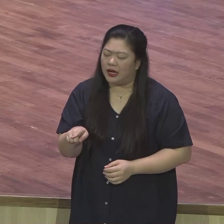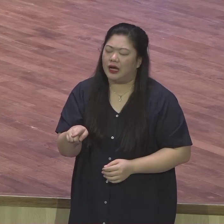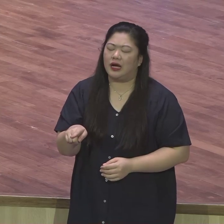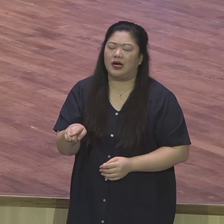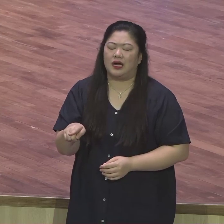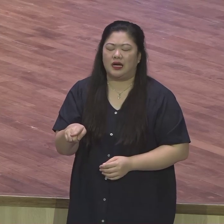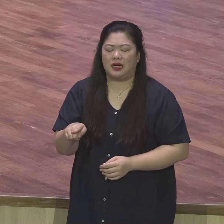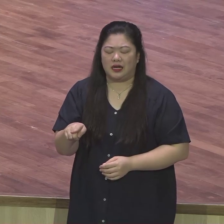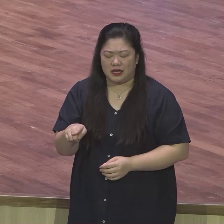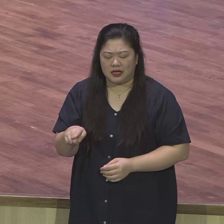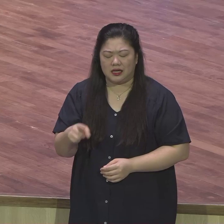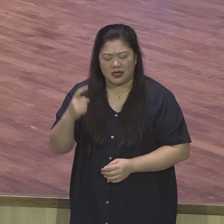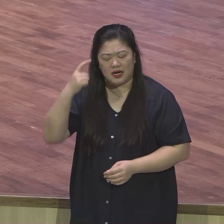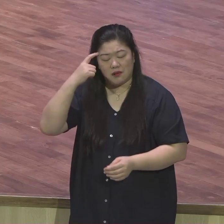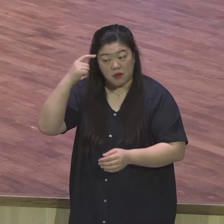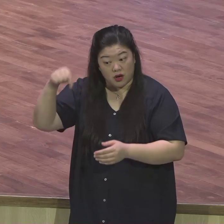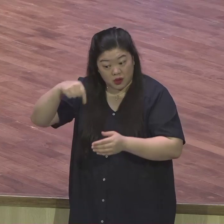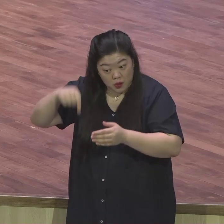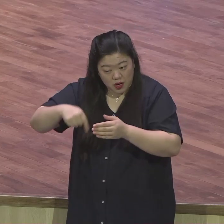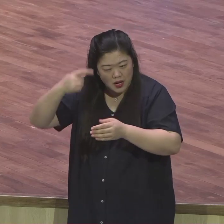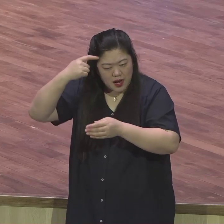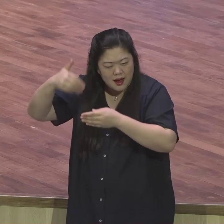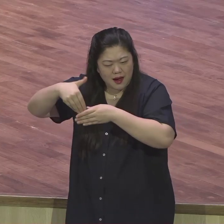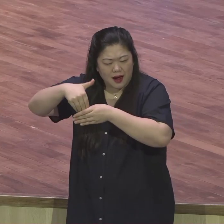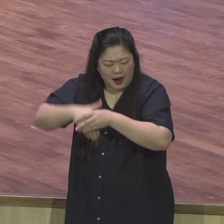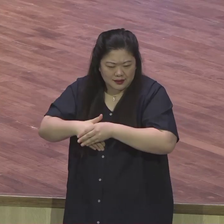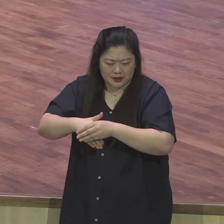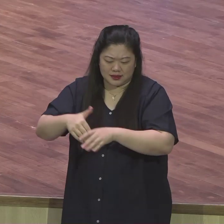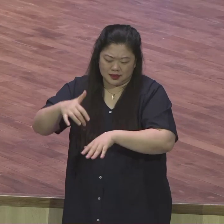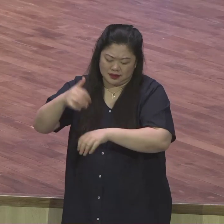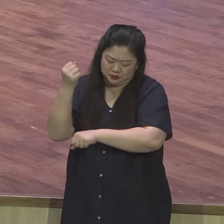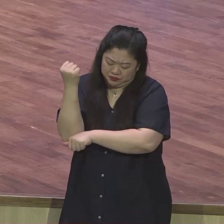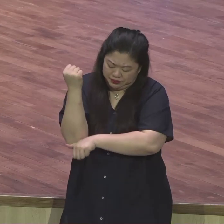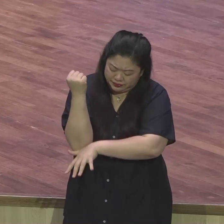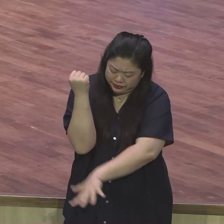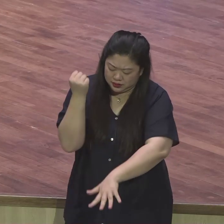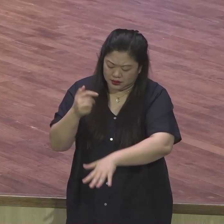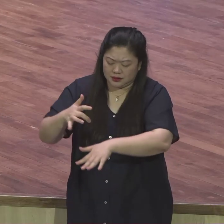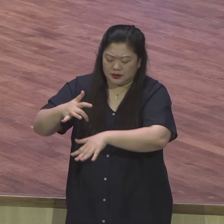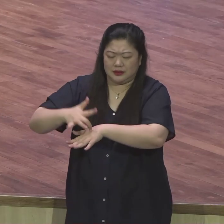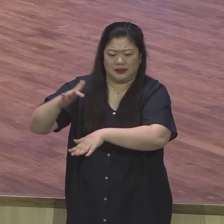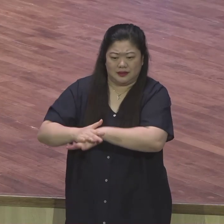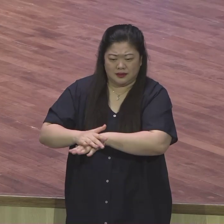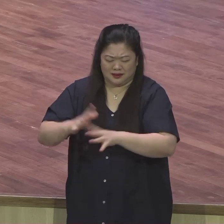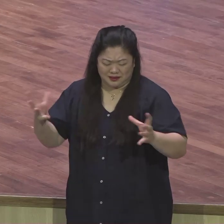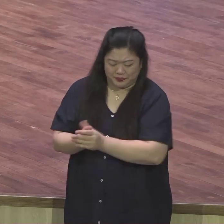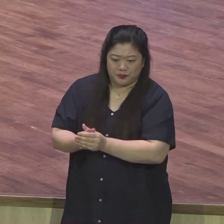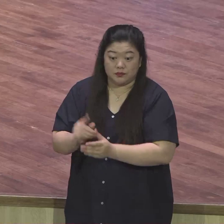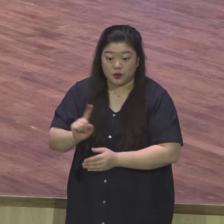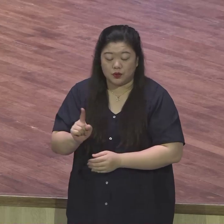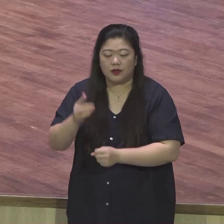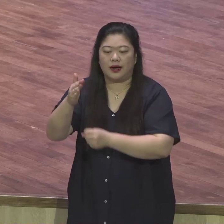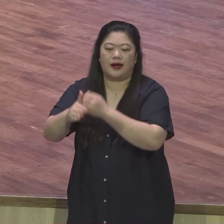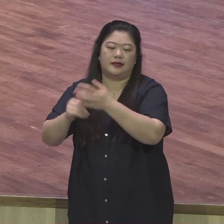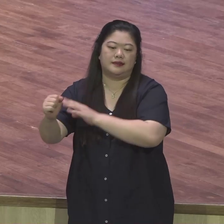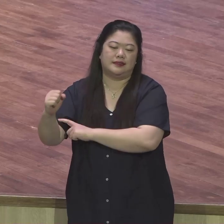체질이 내려진 것이 뭐냐 바로 하나님의 절대주권이에요. 요셉의 삶이란 것이